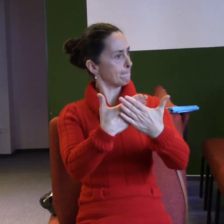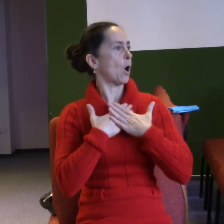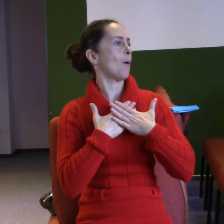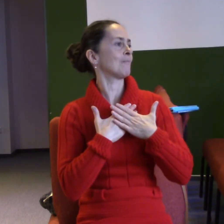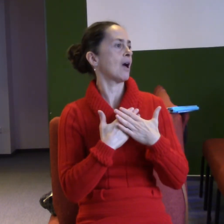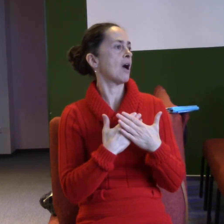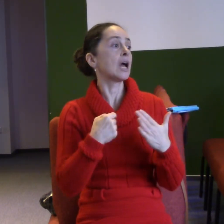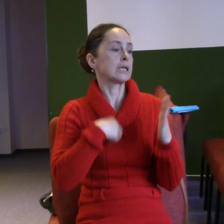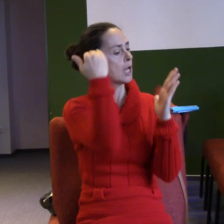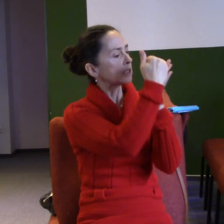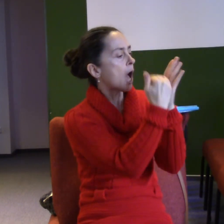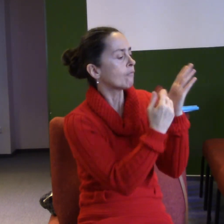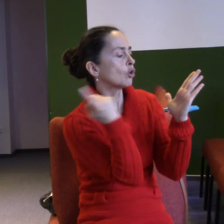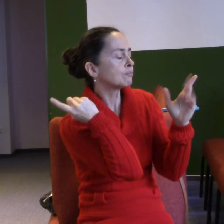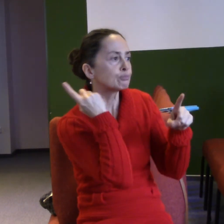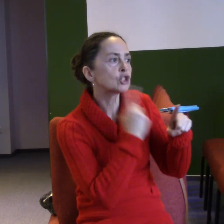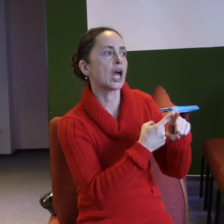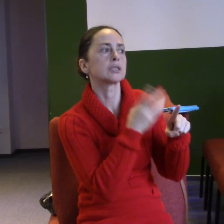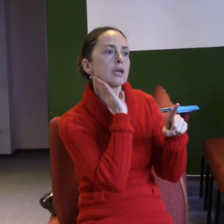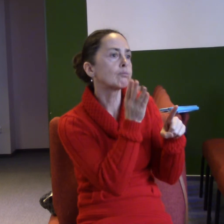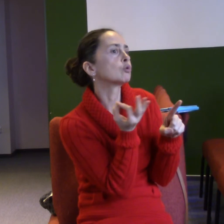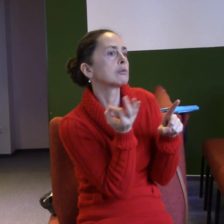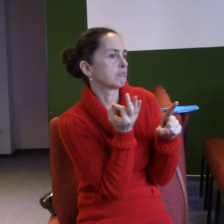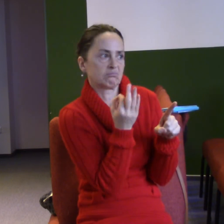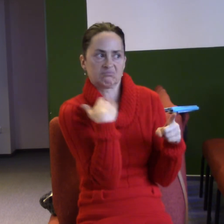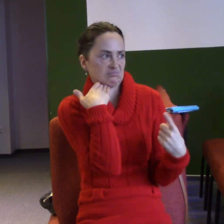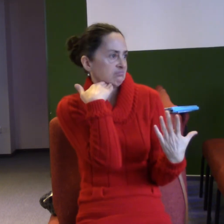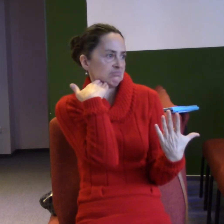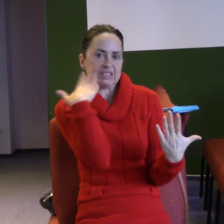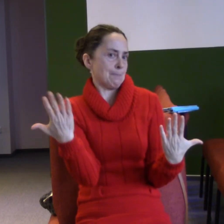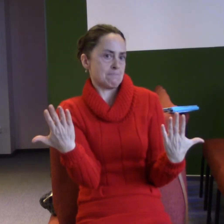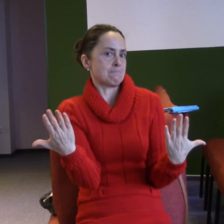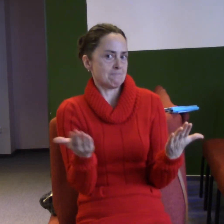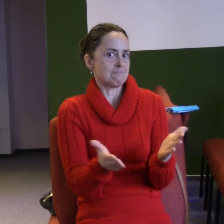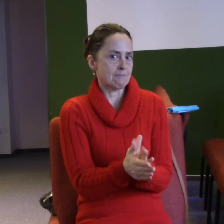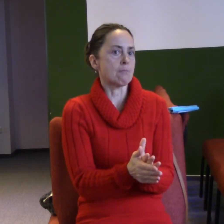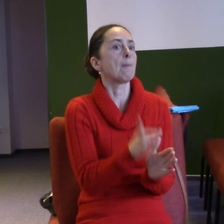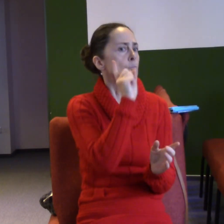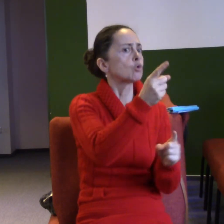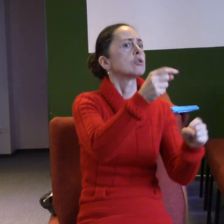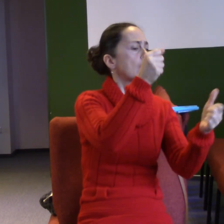návod, jak to udělat. Jestli to čekáte, že vám řebnou musíte tohleto a tohleto a tohleto dělat, tak tak to není.